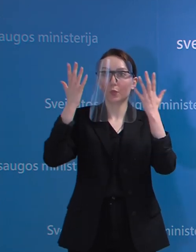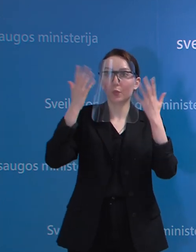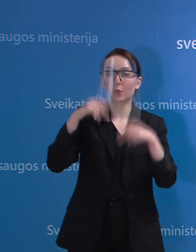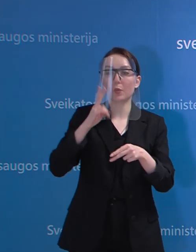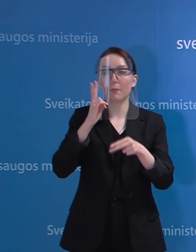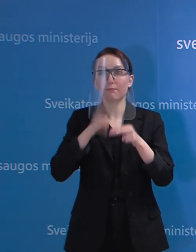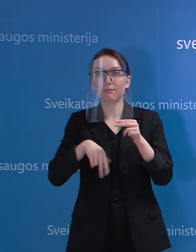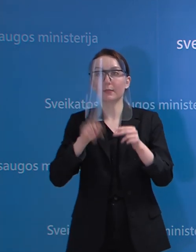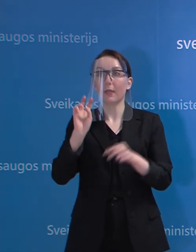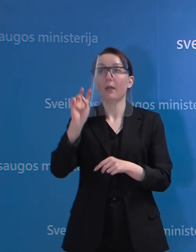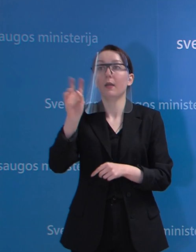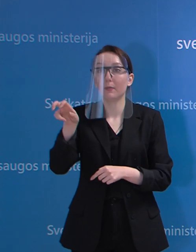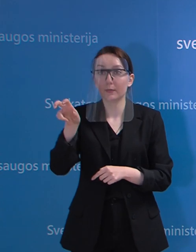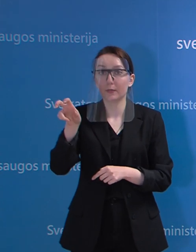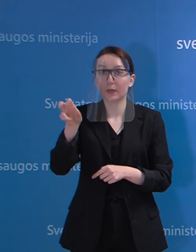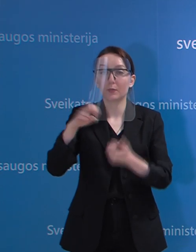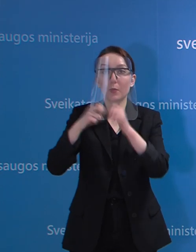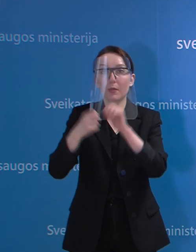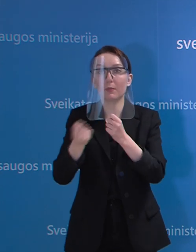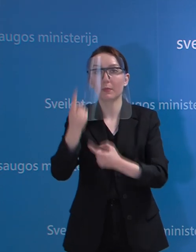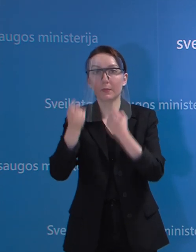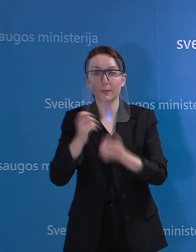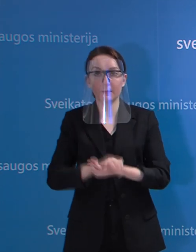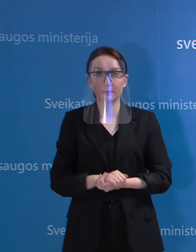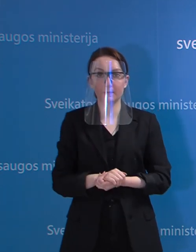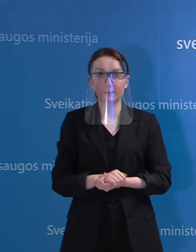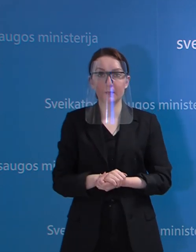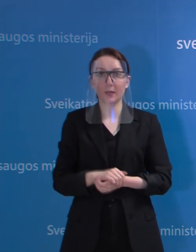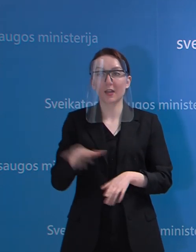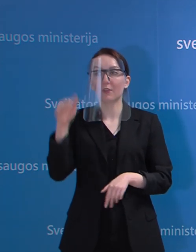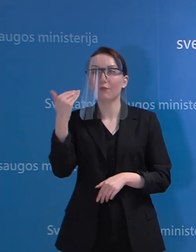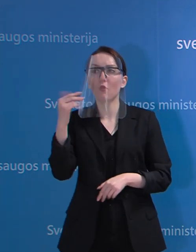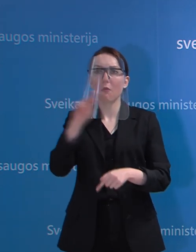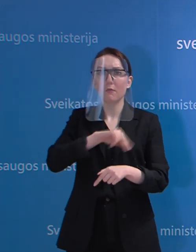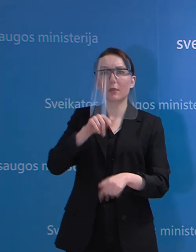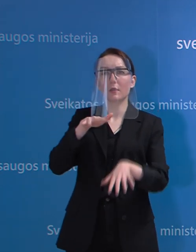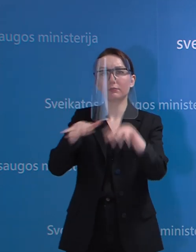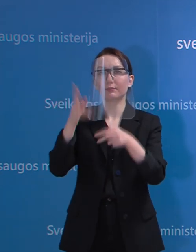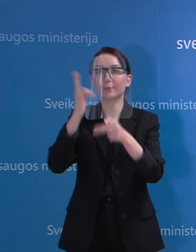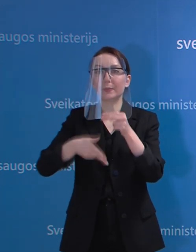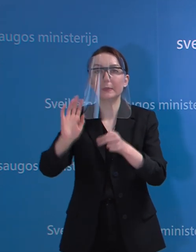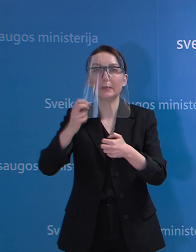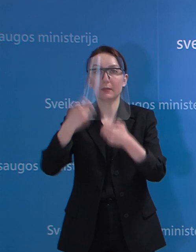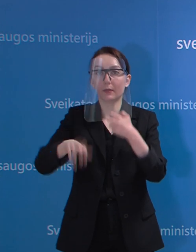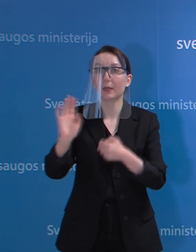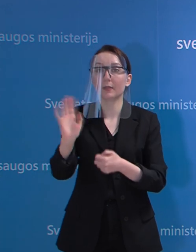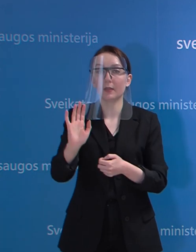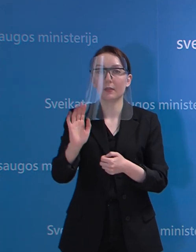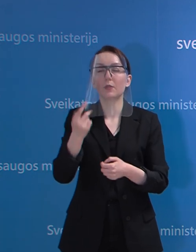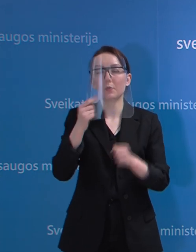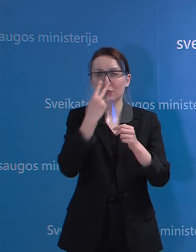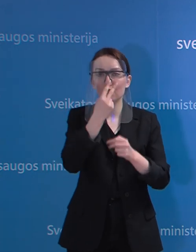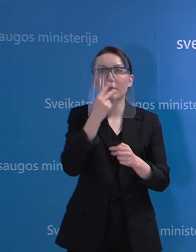apsispręsti judėti pacientai, nes prioritetas yra, kad nesutriktų į darbą ir kad nekiltų paniką. Tai tą, ką galėsim, tą